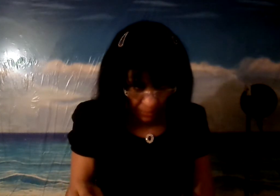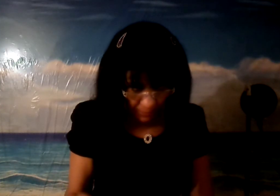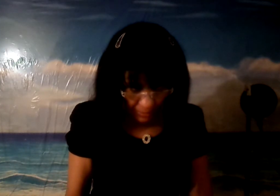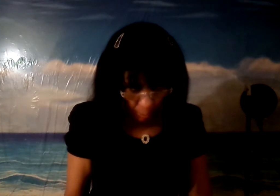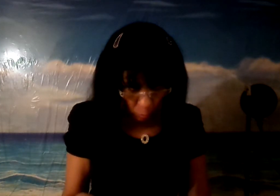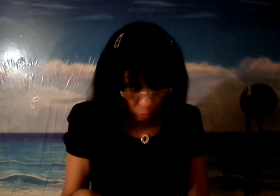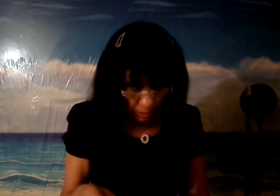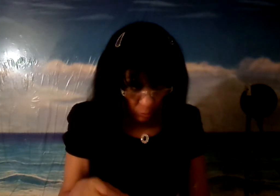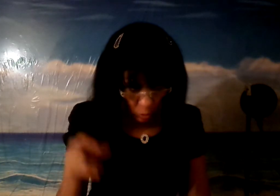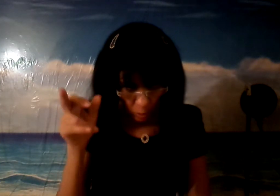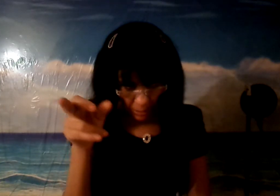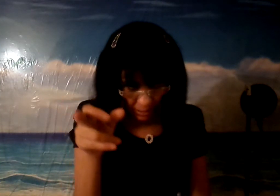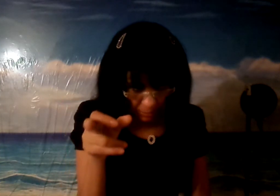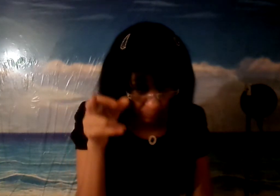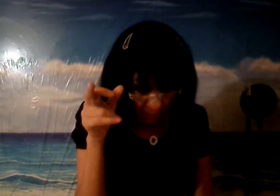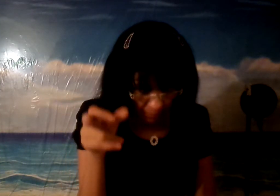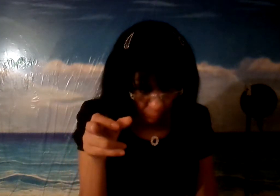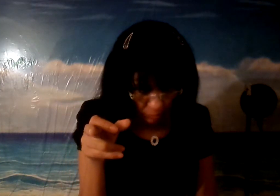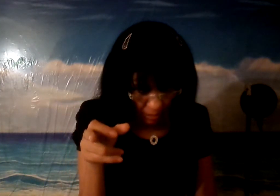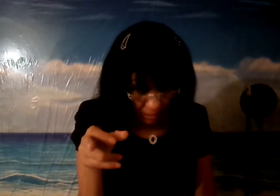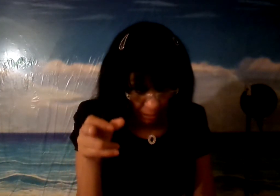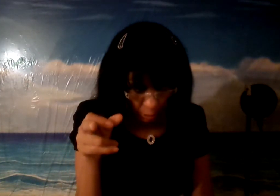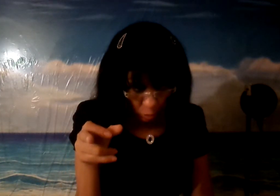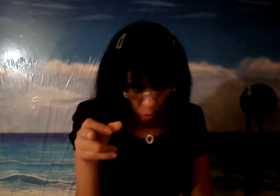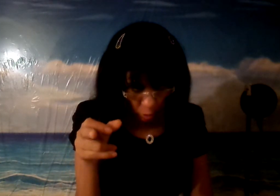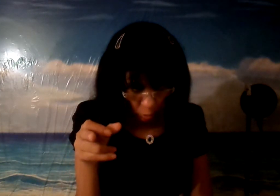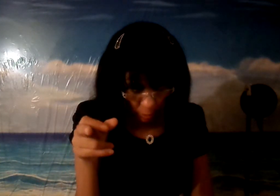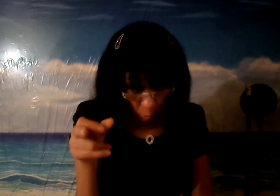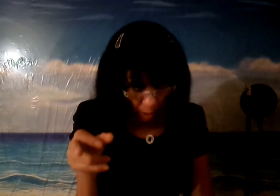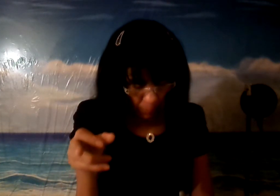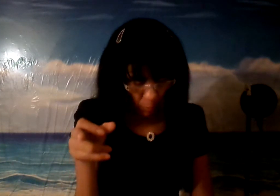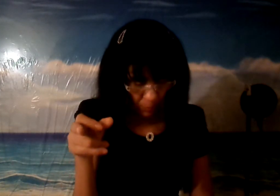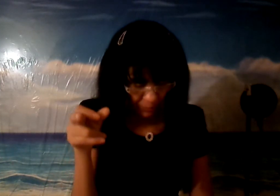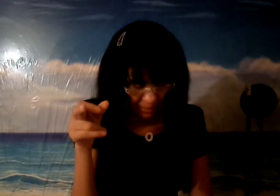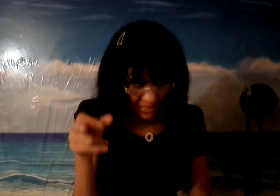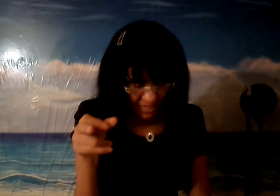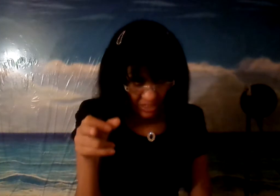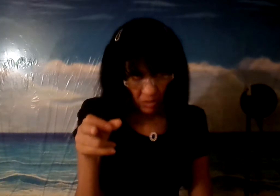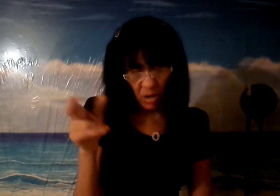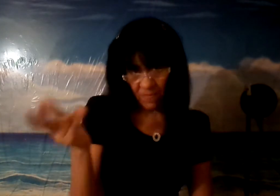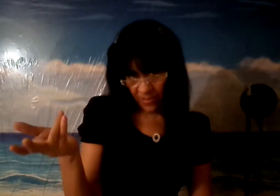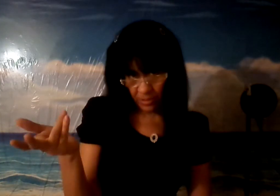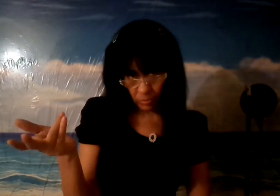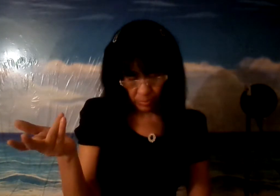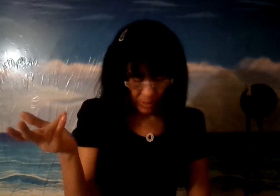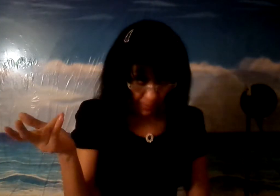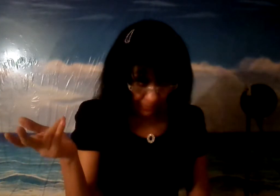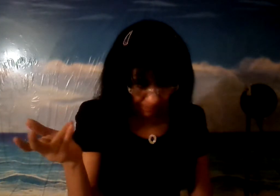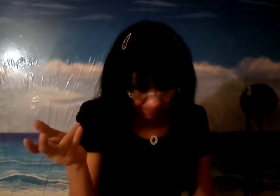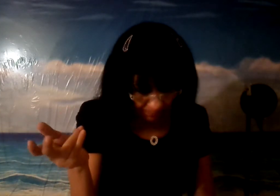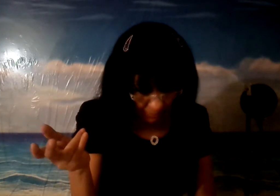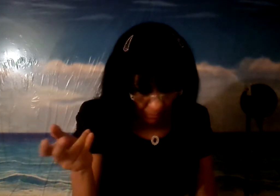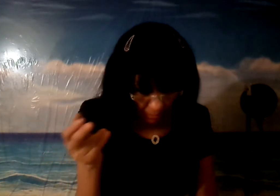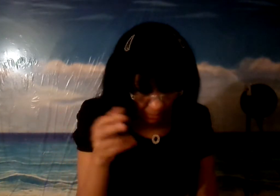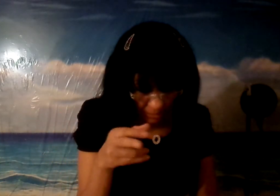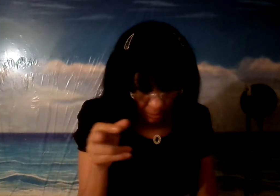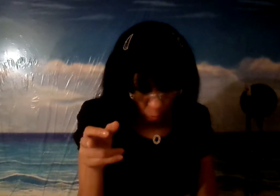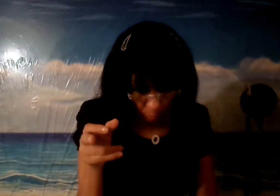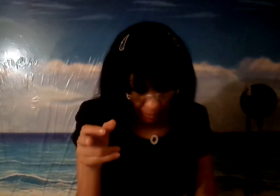pierda uno de tus miembros y no todo el cuerpo que se ha echado al infierno mira vaya y si tu mano